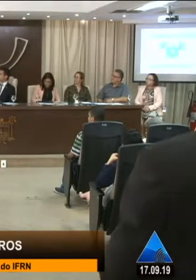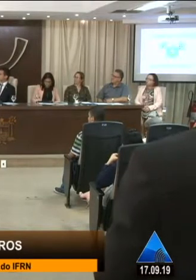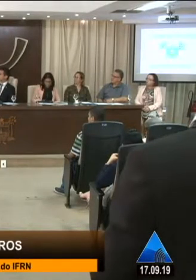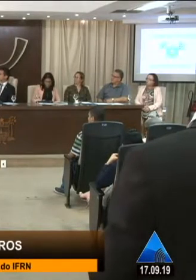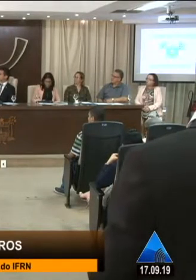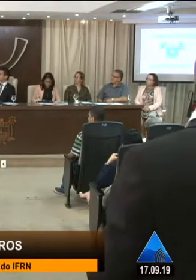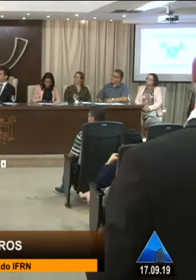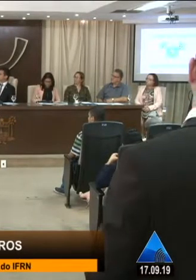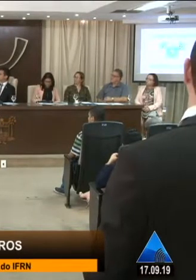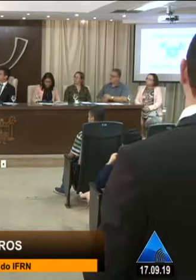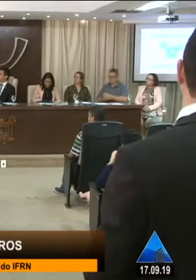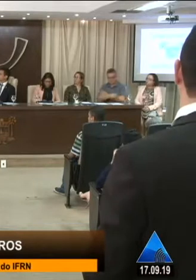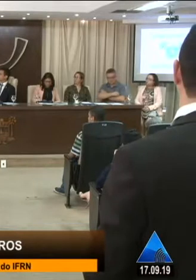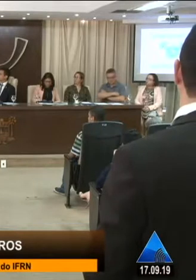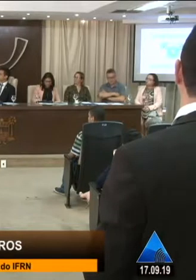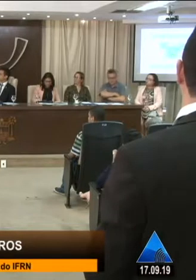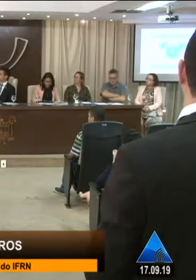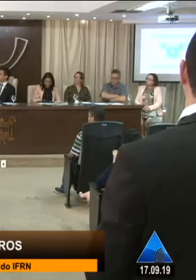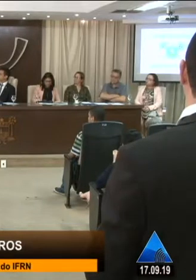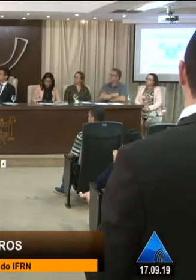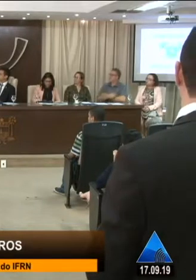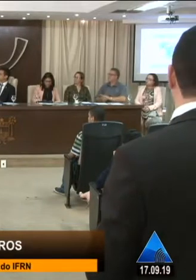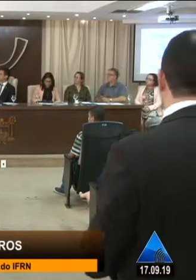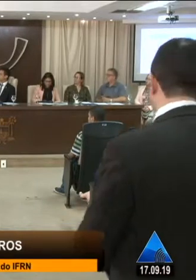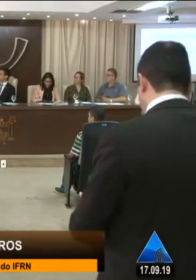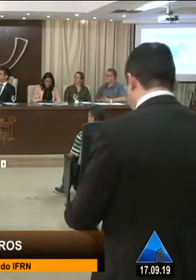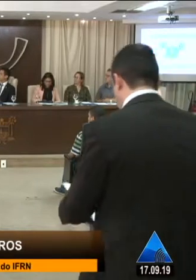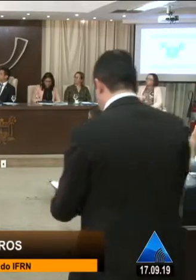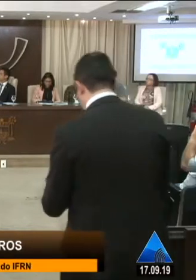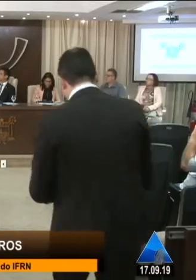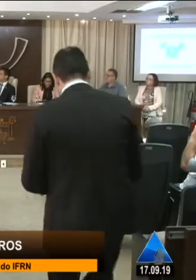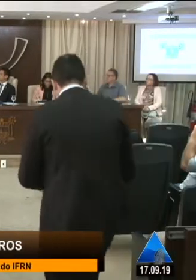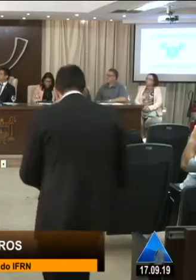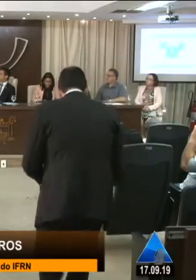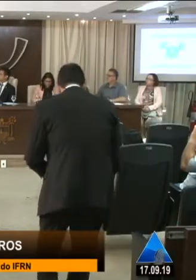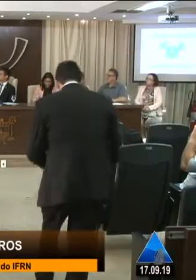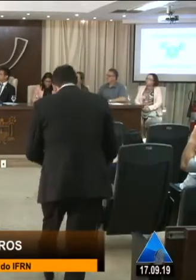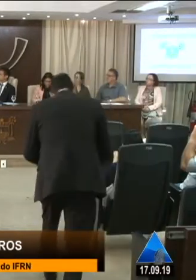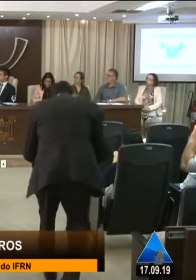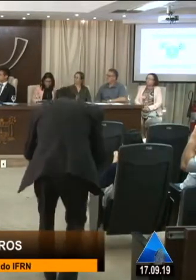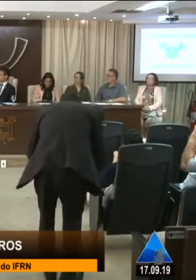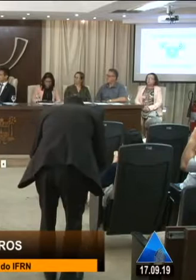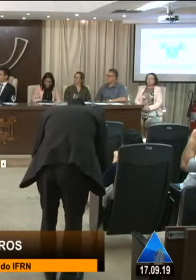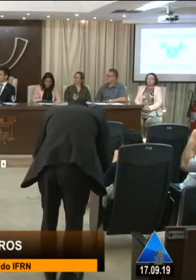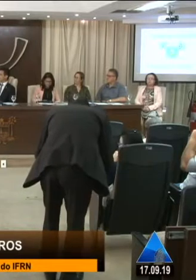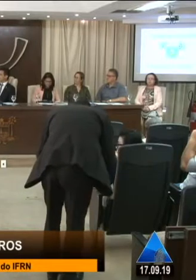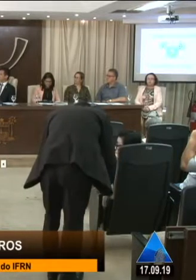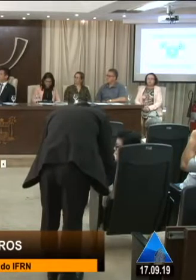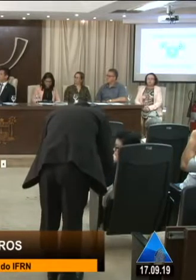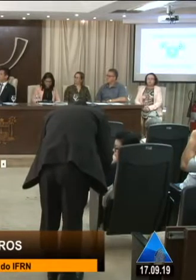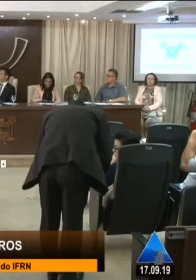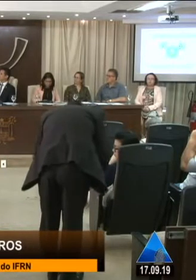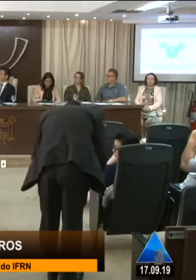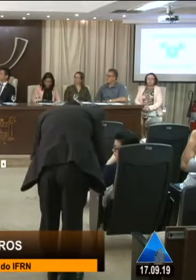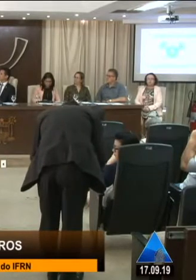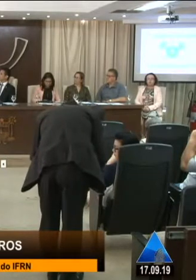dos passos que já foram dados. E aí, eu estou ouvindo que o senhor está iniciando essa proposição. E